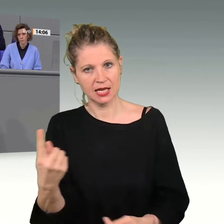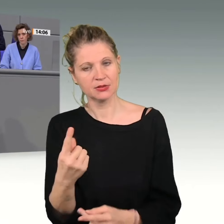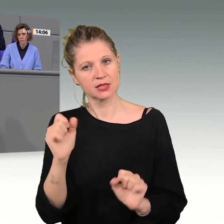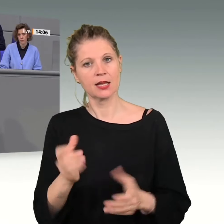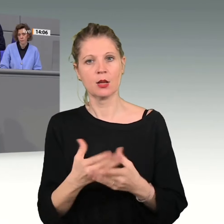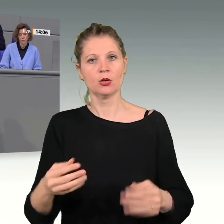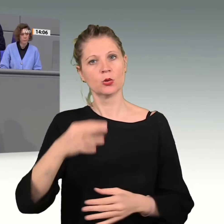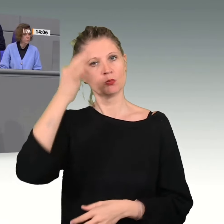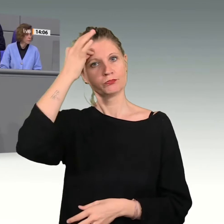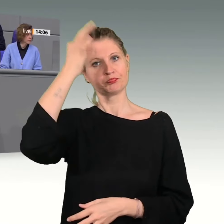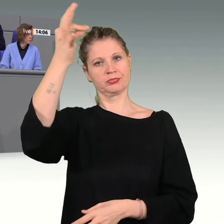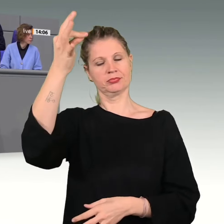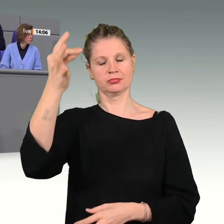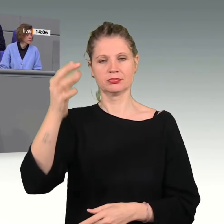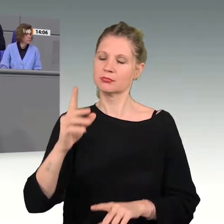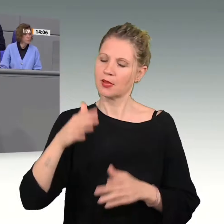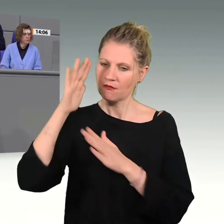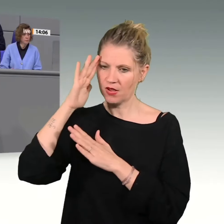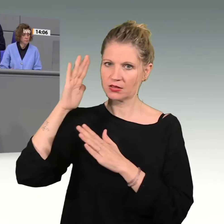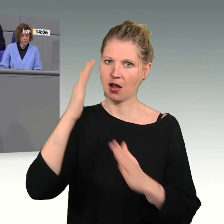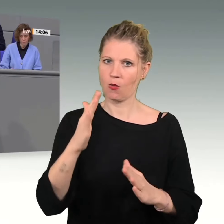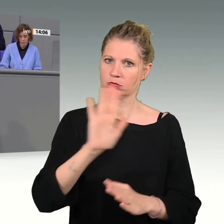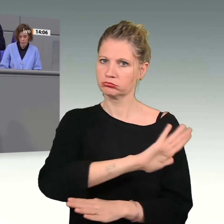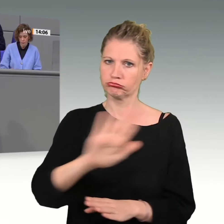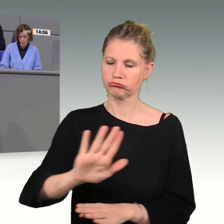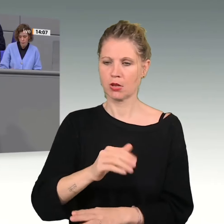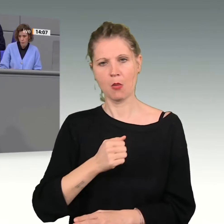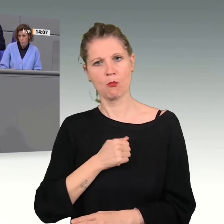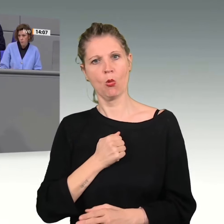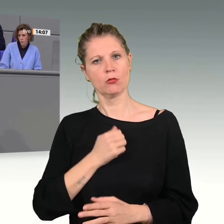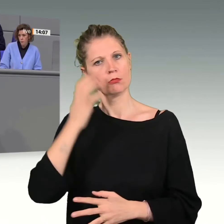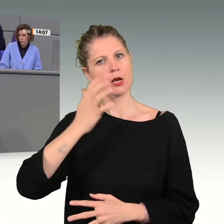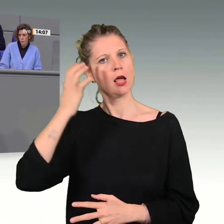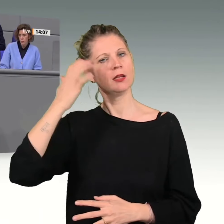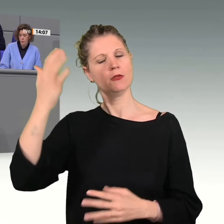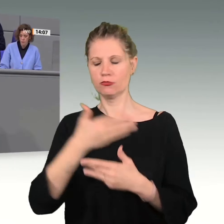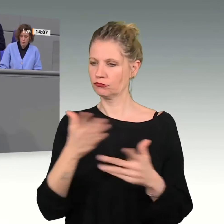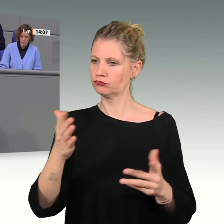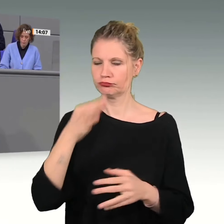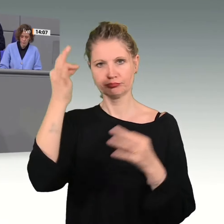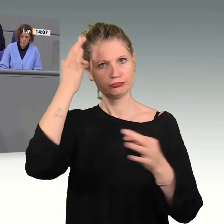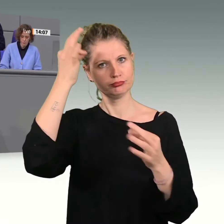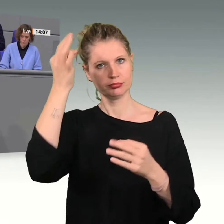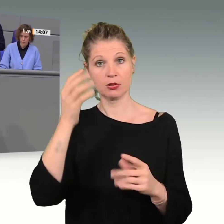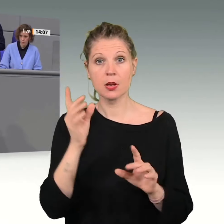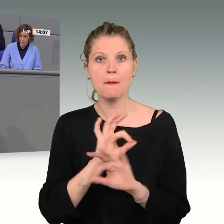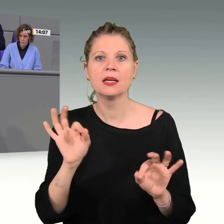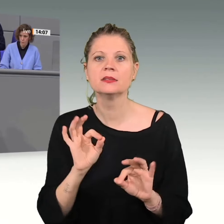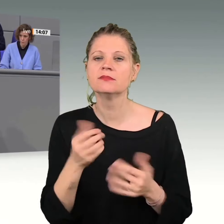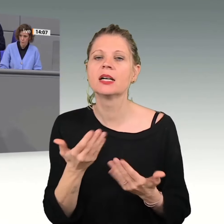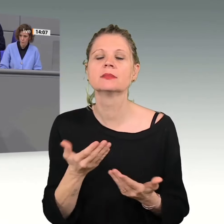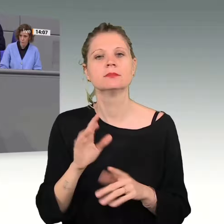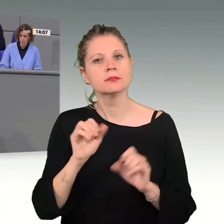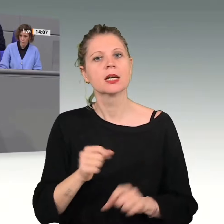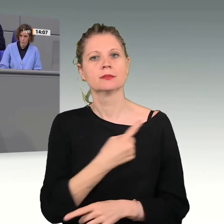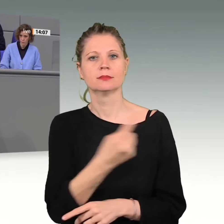Wir vertrauen auf den Mut und die Kreativität der Menschen. Das Beste ist, sie können damit sogar Geld verdienen. Dann